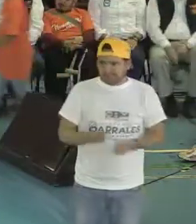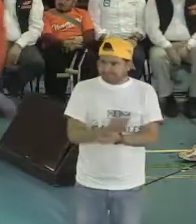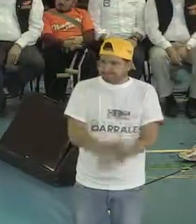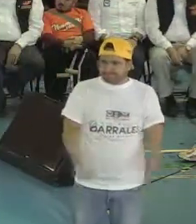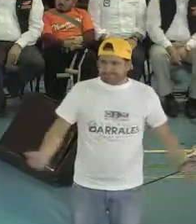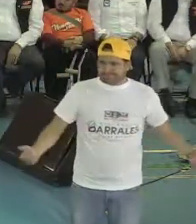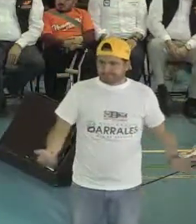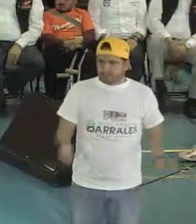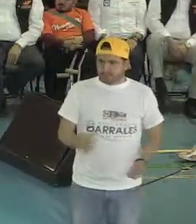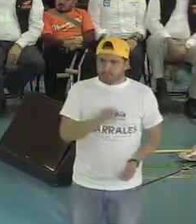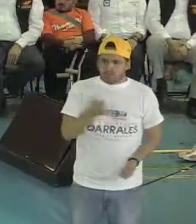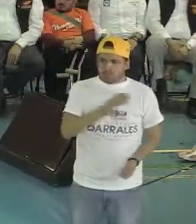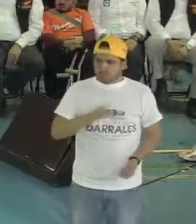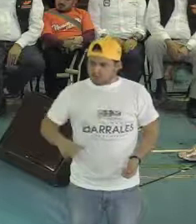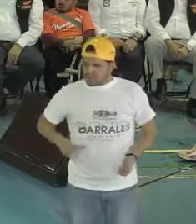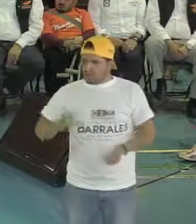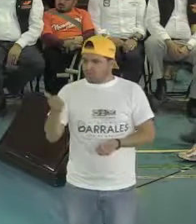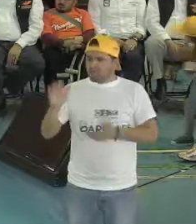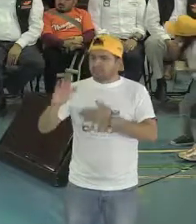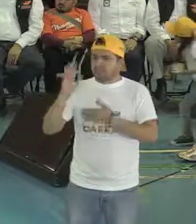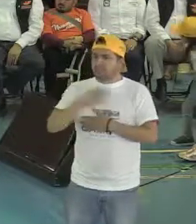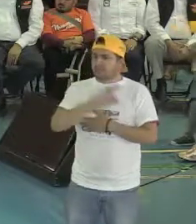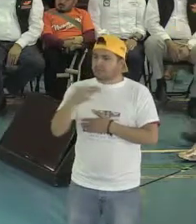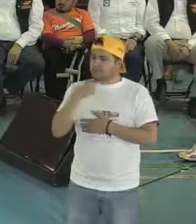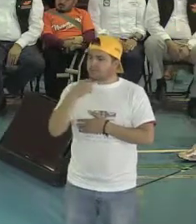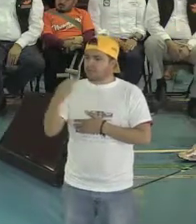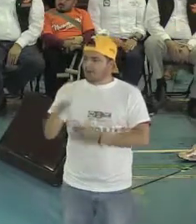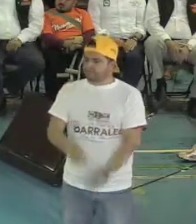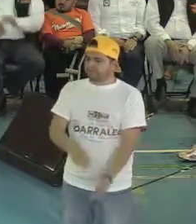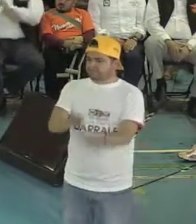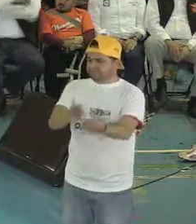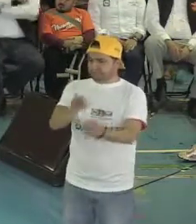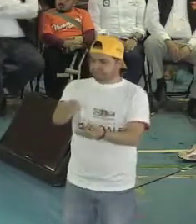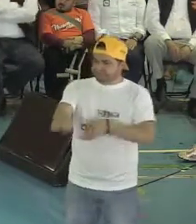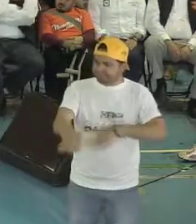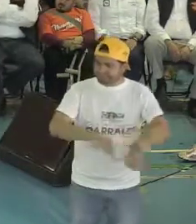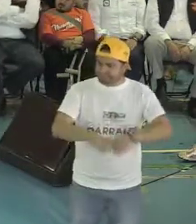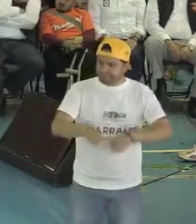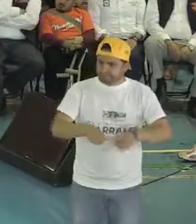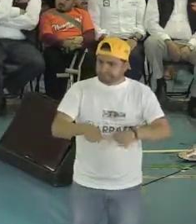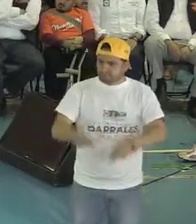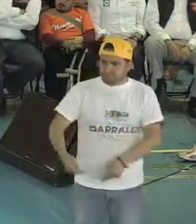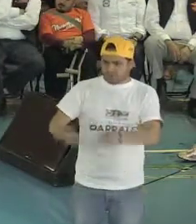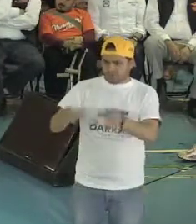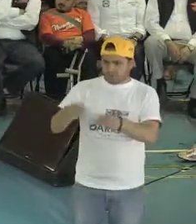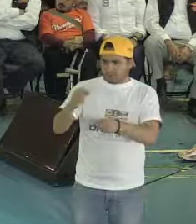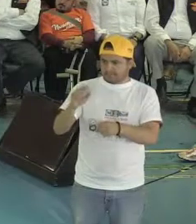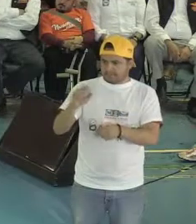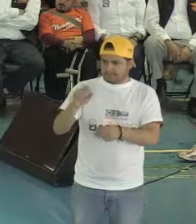otros candidatos, yo puedo hablar de lo que he trabajado todos estos 25 años en la ciudad.